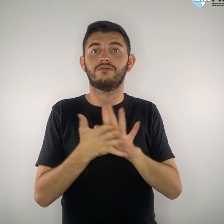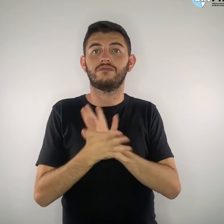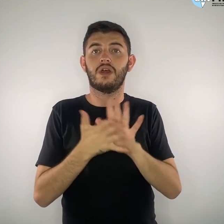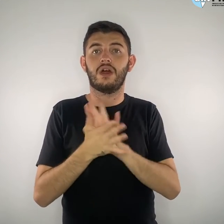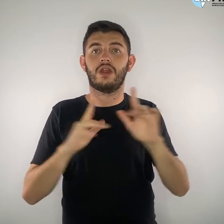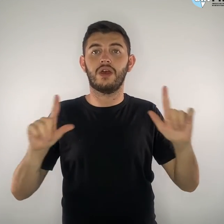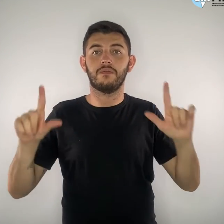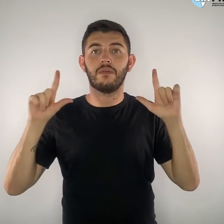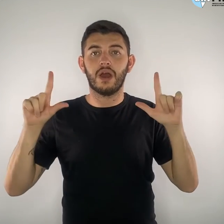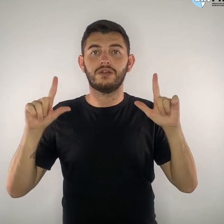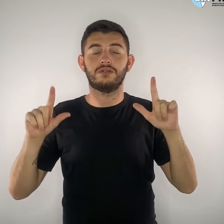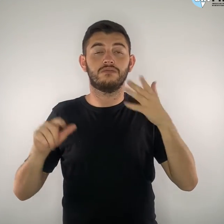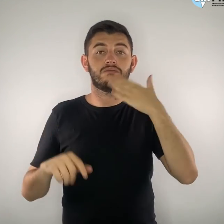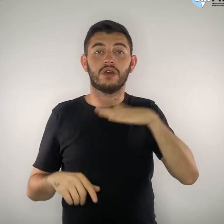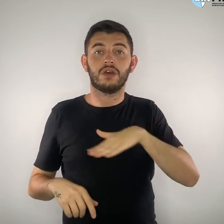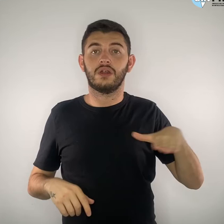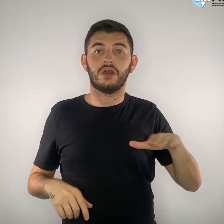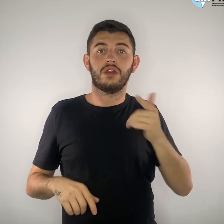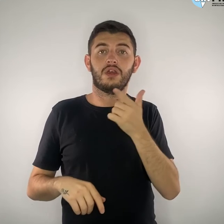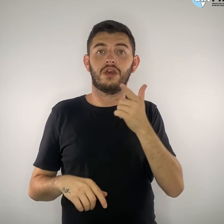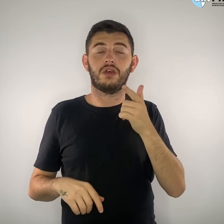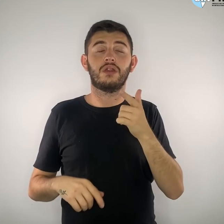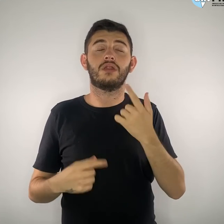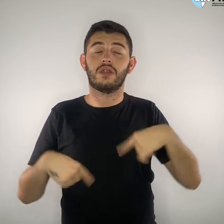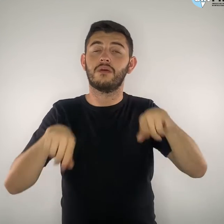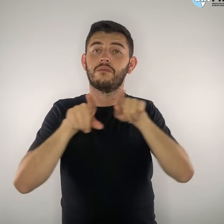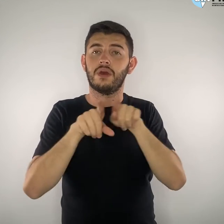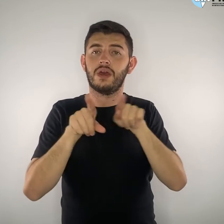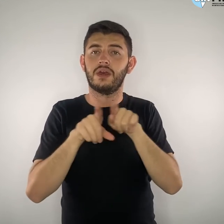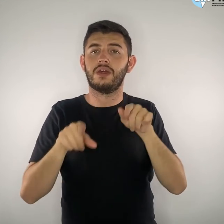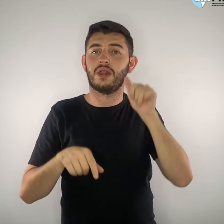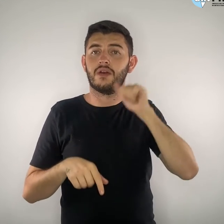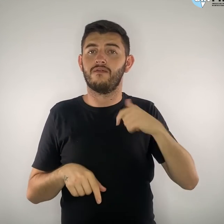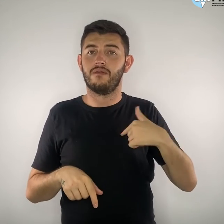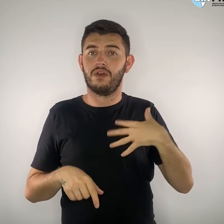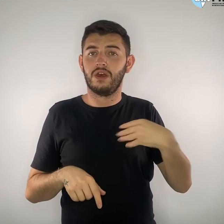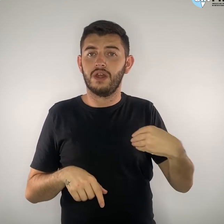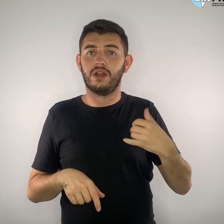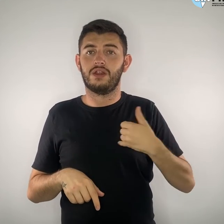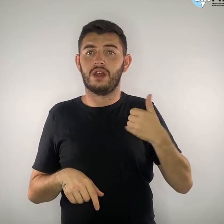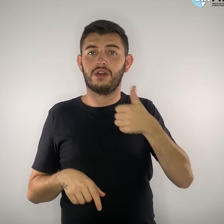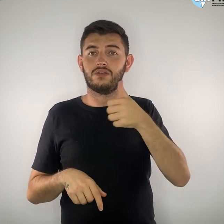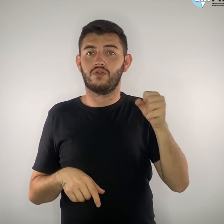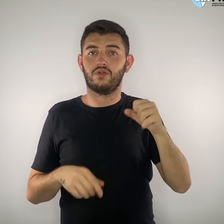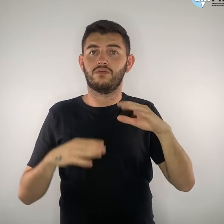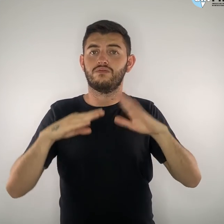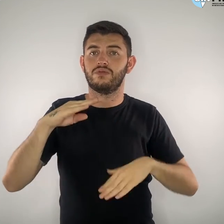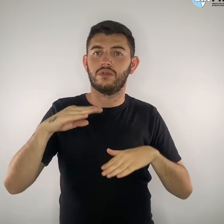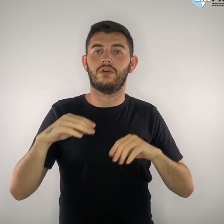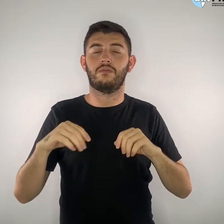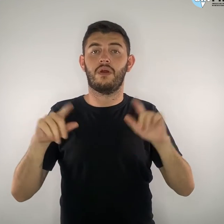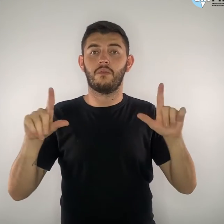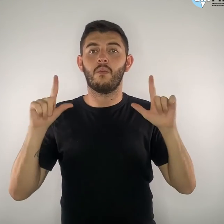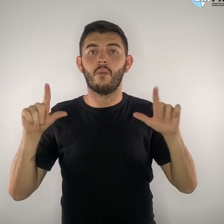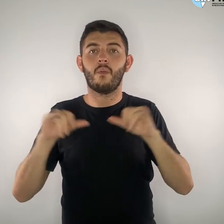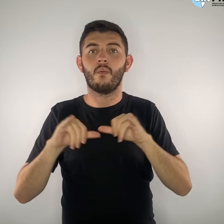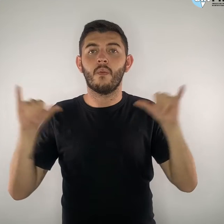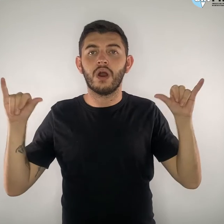outros colegas de classe. Todos menores de idade, para uma campanha política. Eles